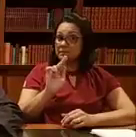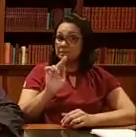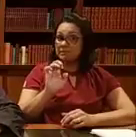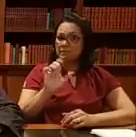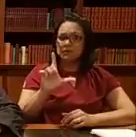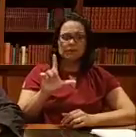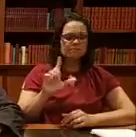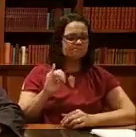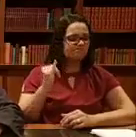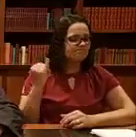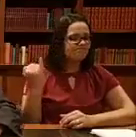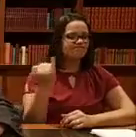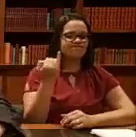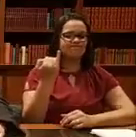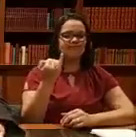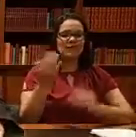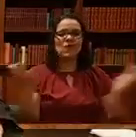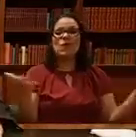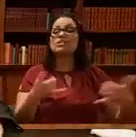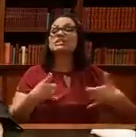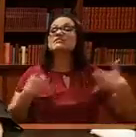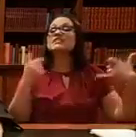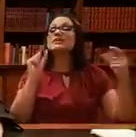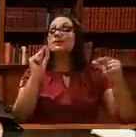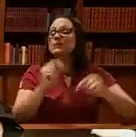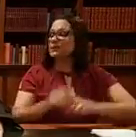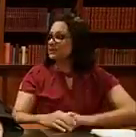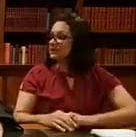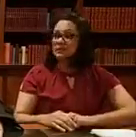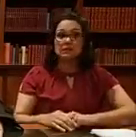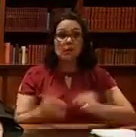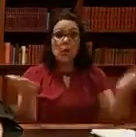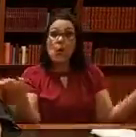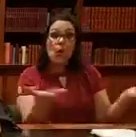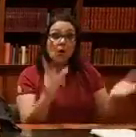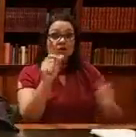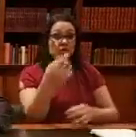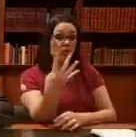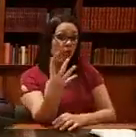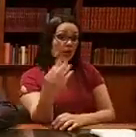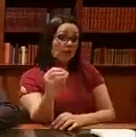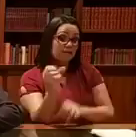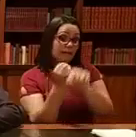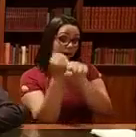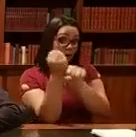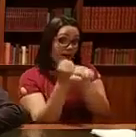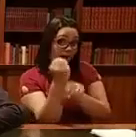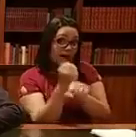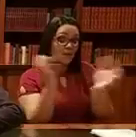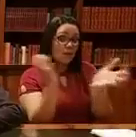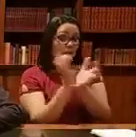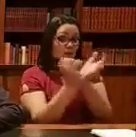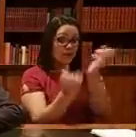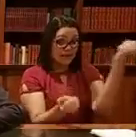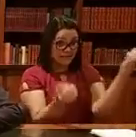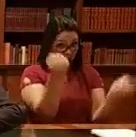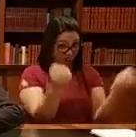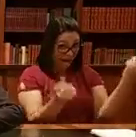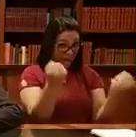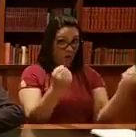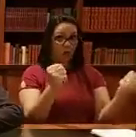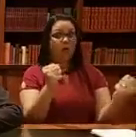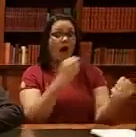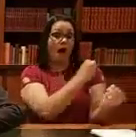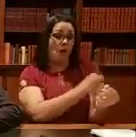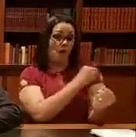Por coincidência, hoje é aniversário do que, Miguel? Hoje, faz 40 anos que o programa de carro a álcool funciona no Brasil.